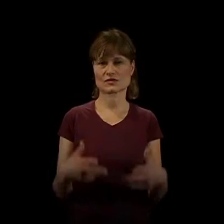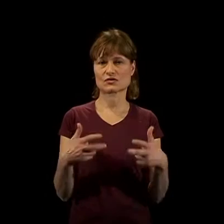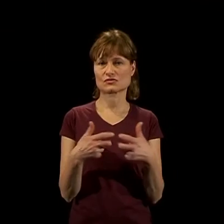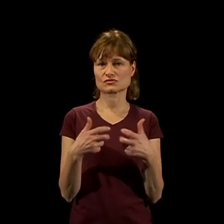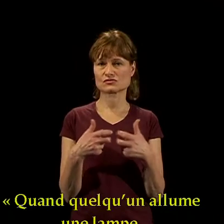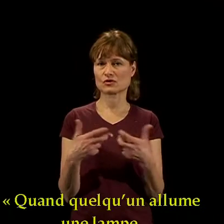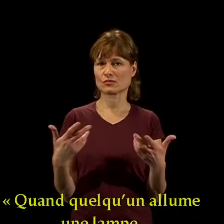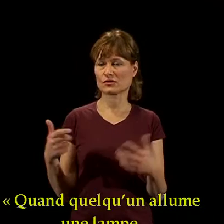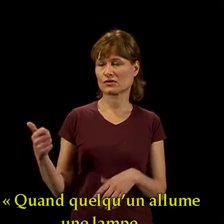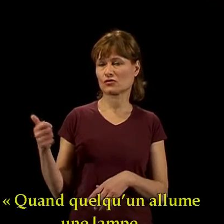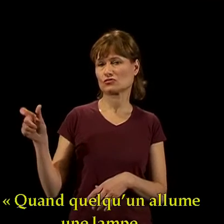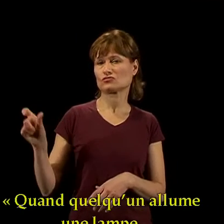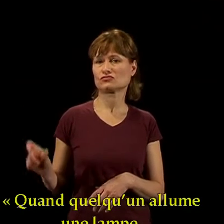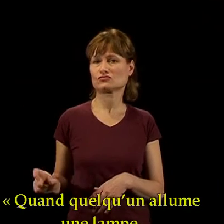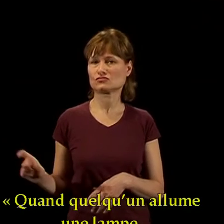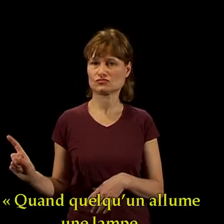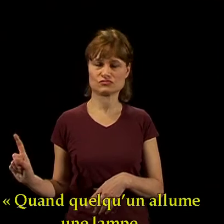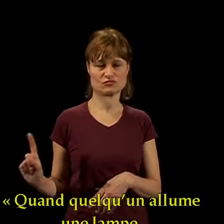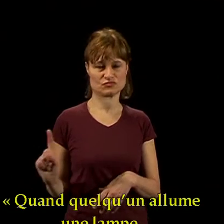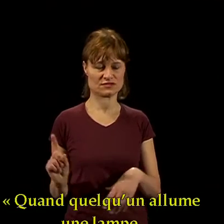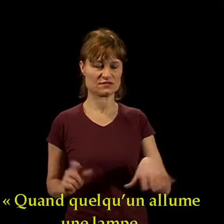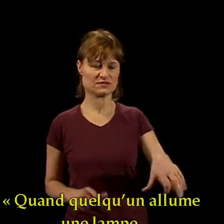« Quand quelqu'un allume une lampe.